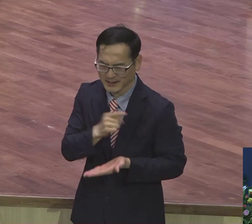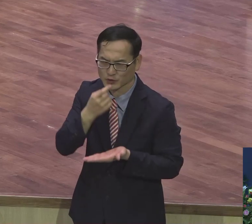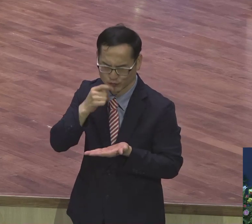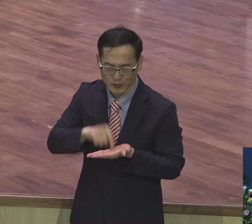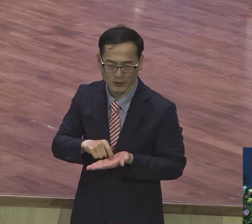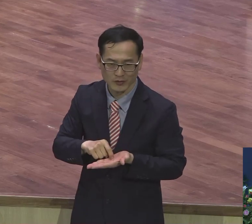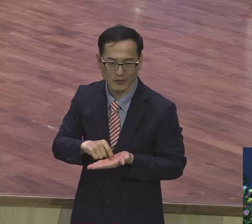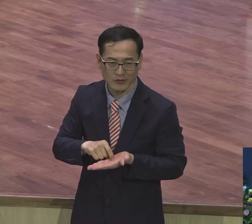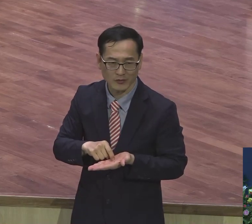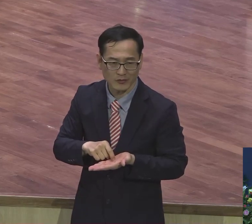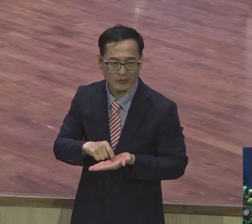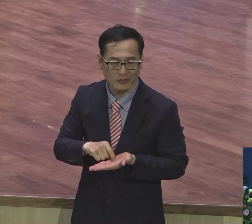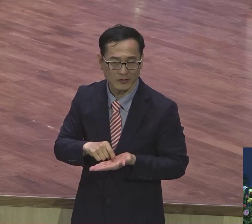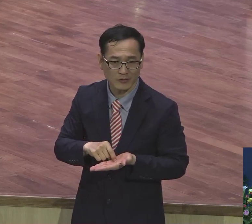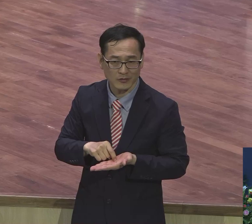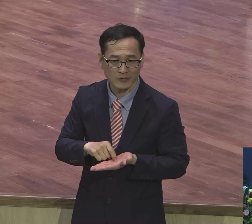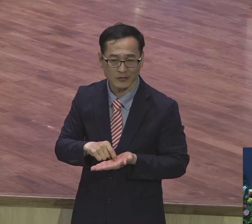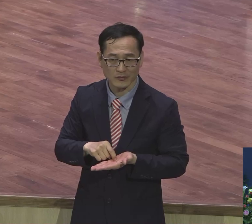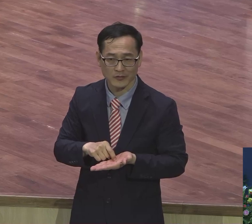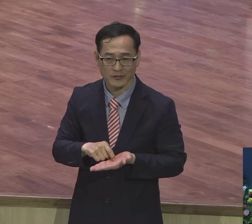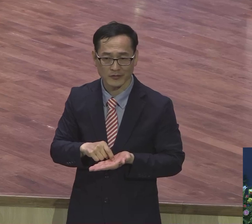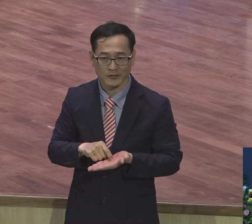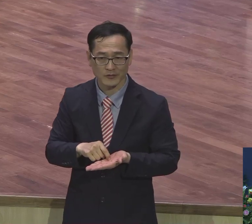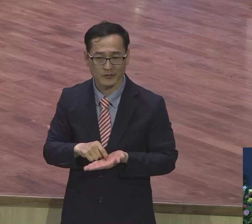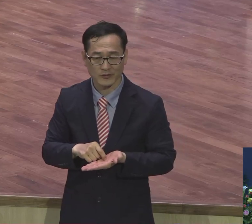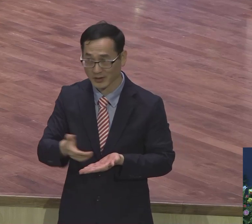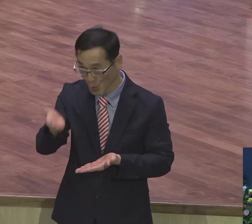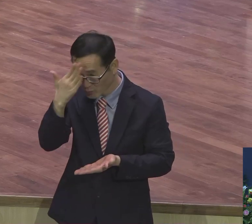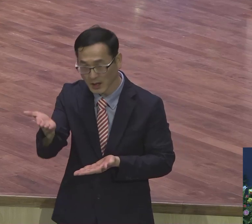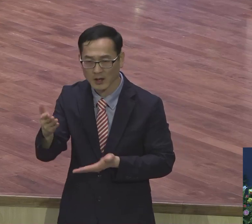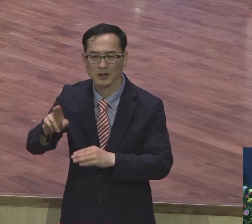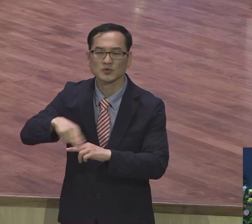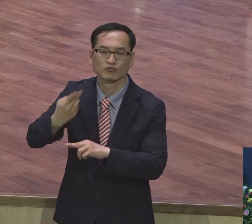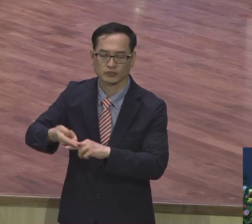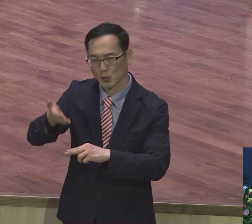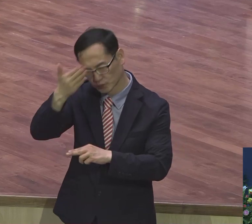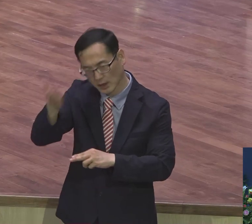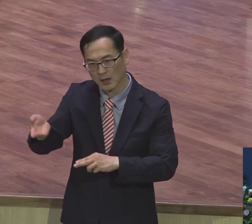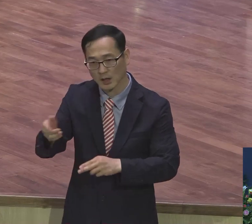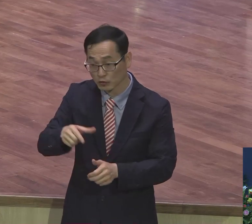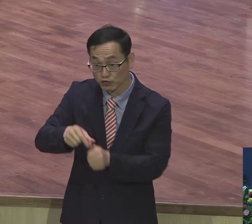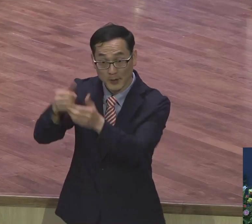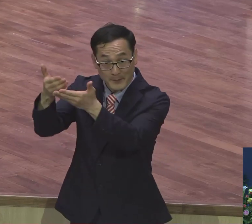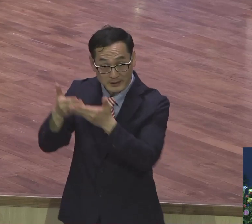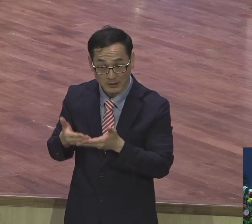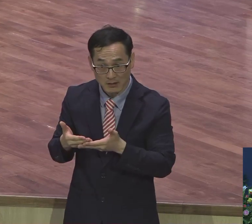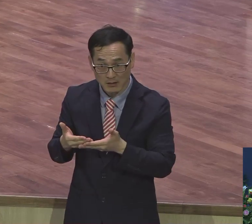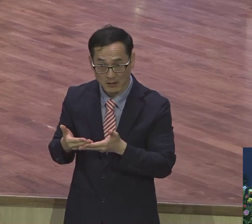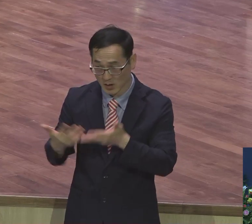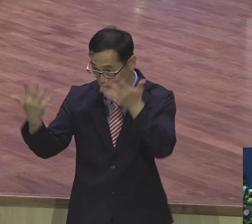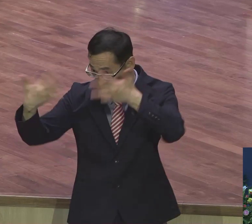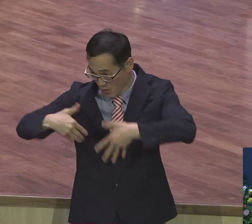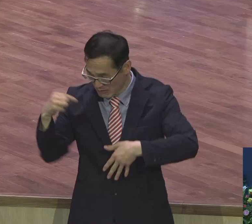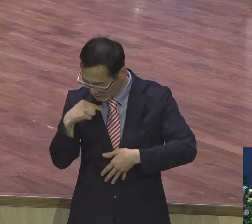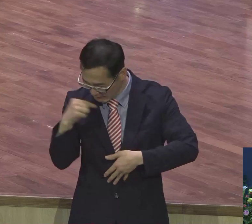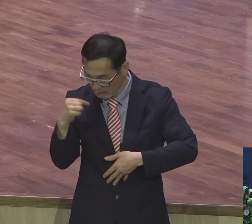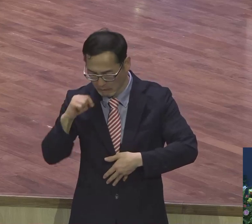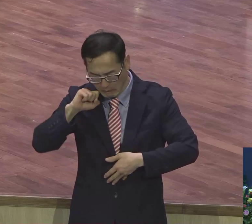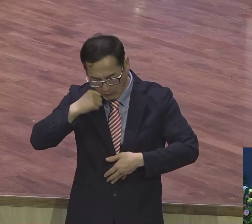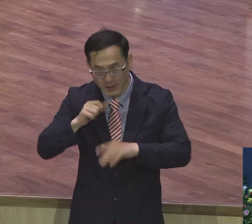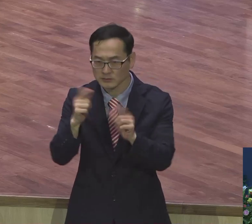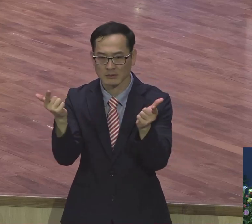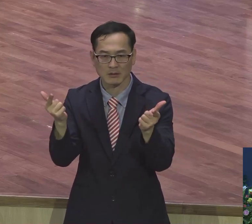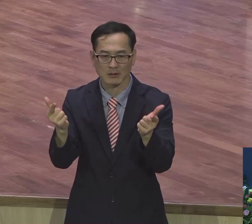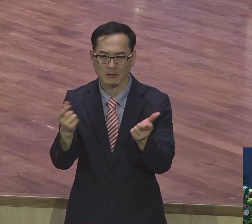가장 쉬운 겁니다. 선물입니다. 공짜입니다. 구원 받는 것이 가장 중요하기 때문에